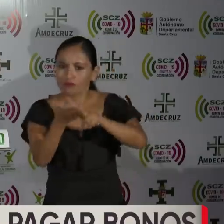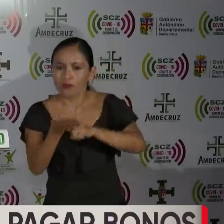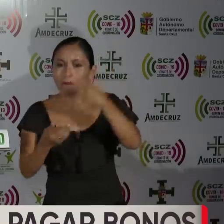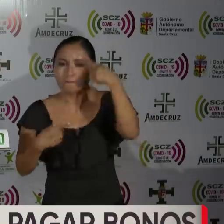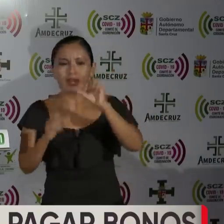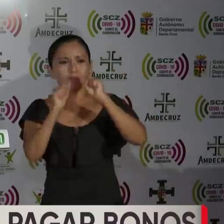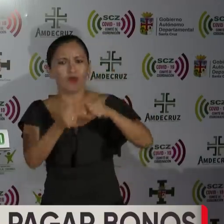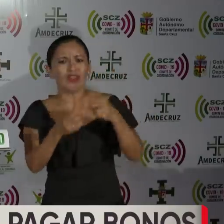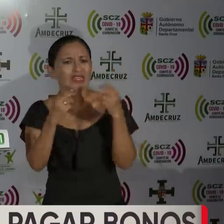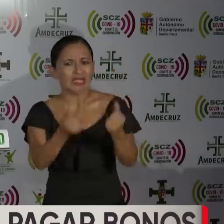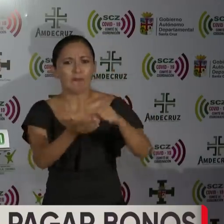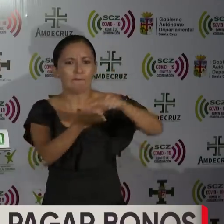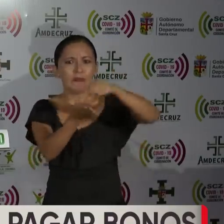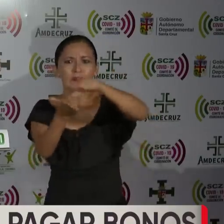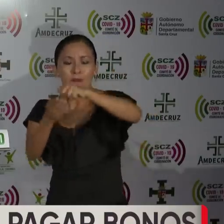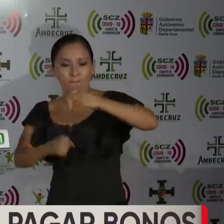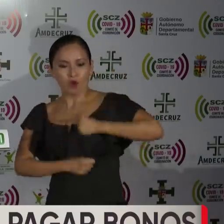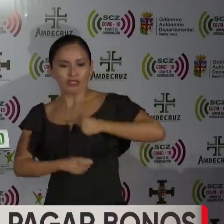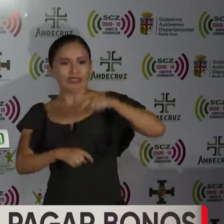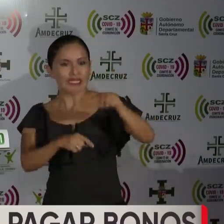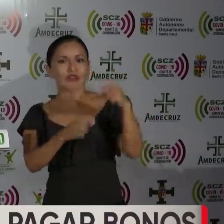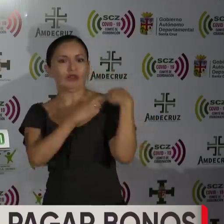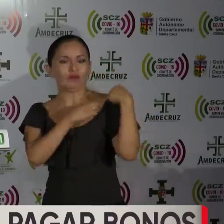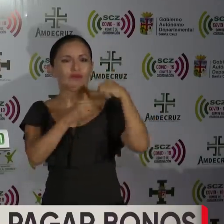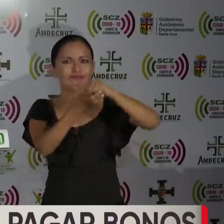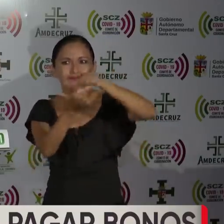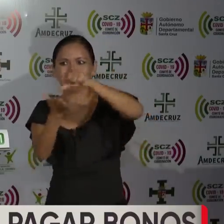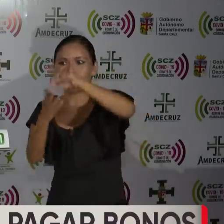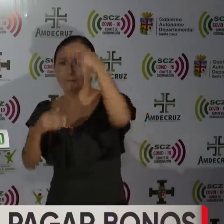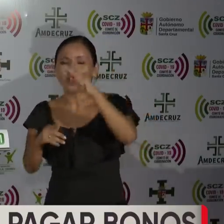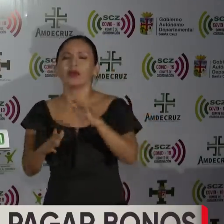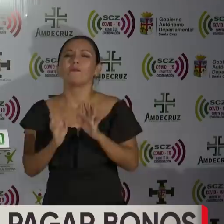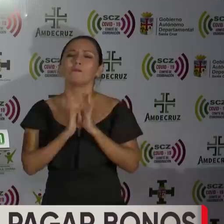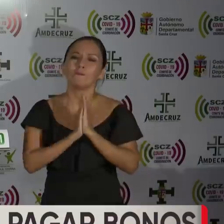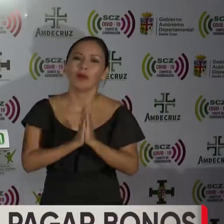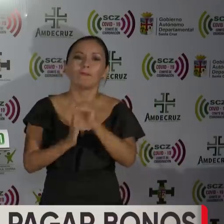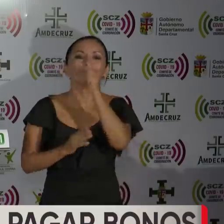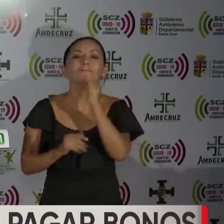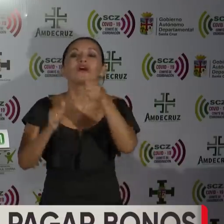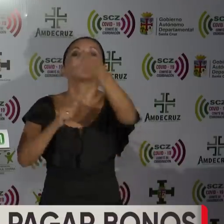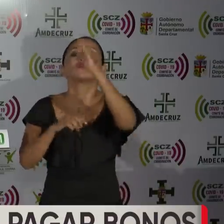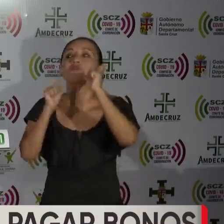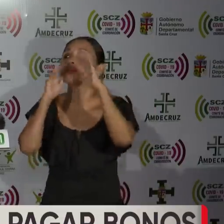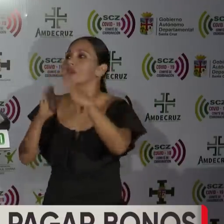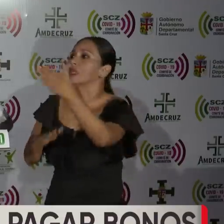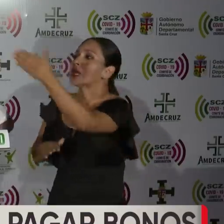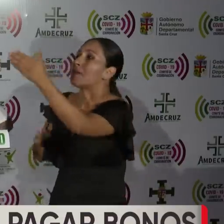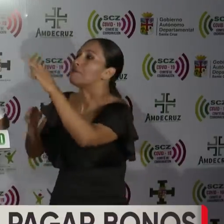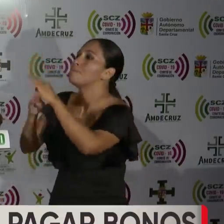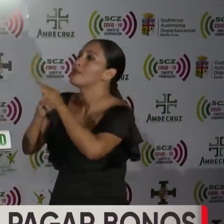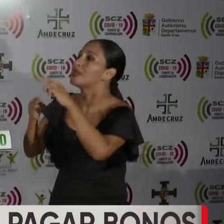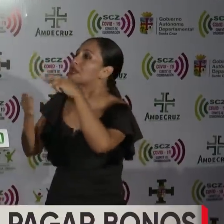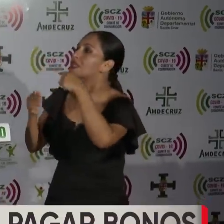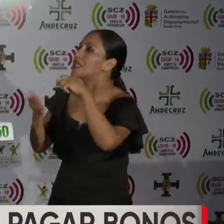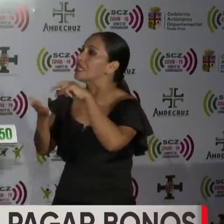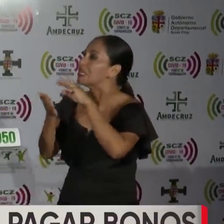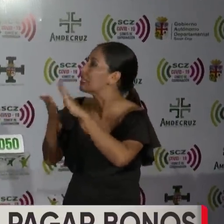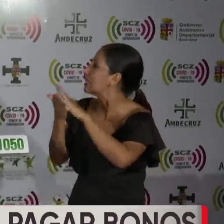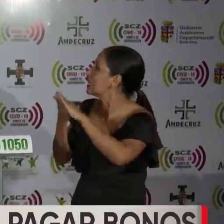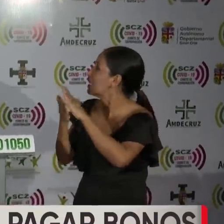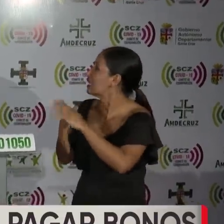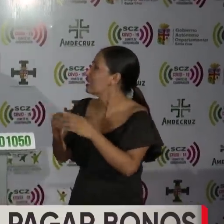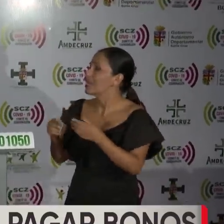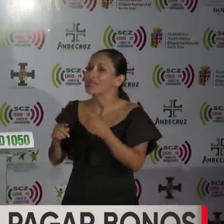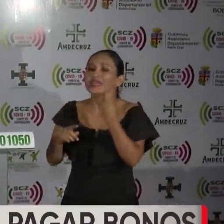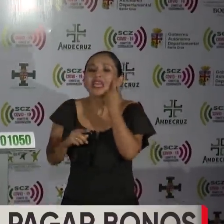llegar hasta el último rincón del país y hasta el último boliviano. Paciencia, que Dios los bendiga. Gracias. ¿A partir de cuándo se van